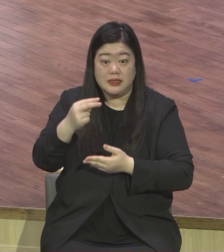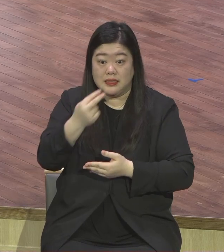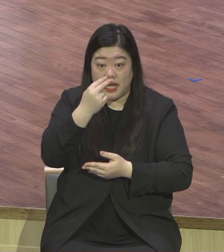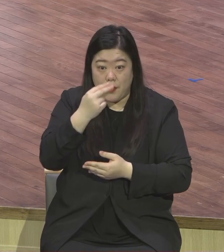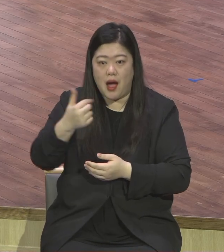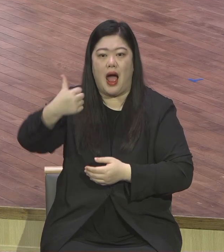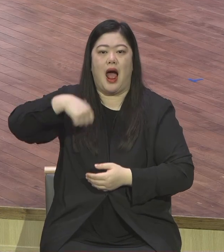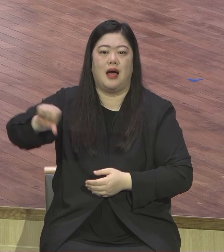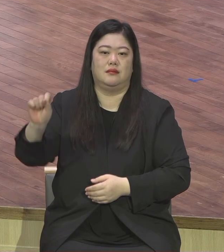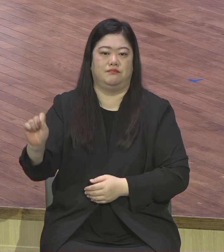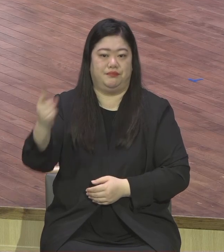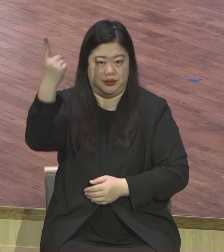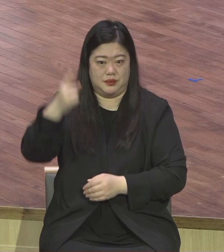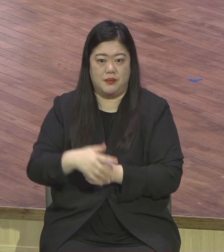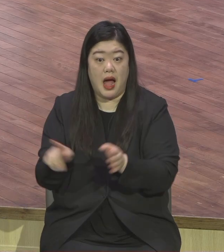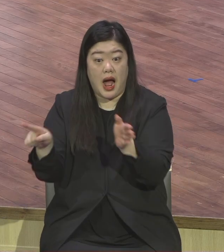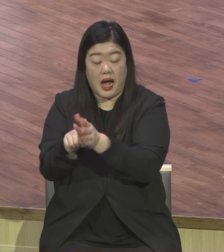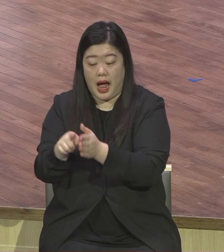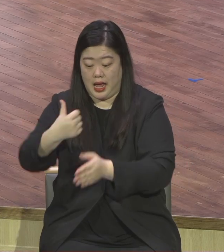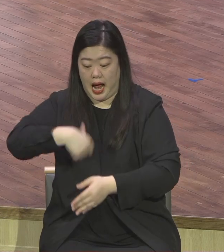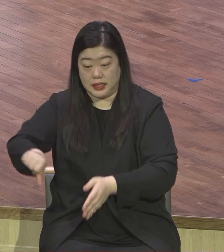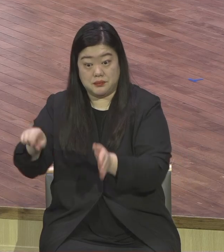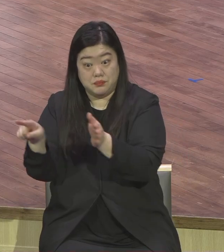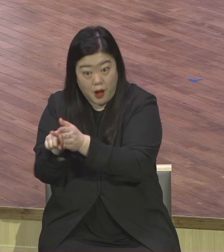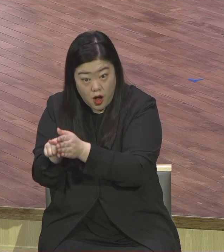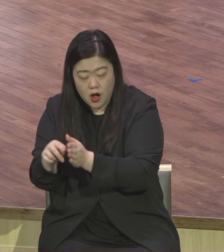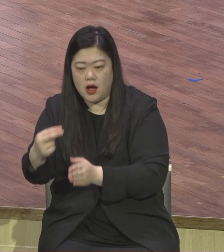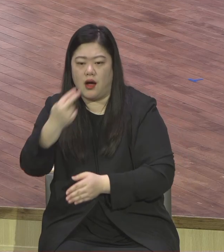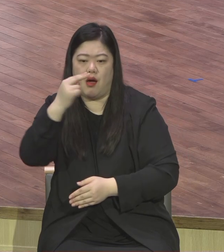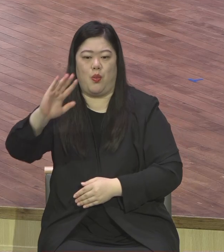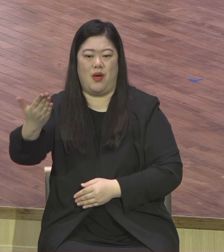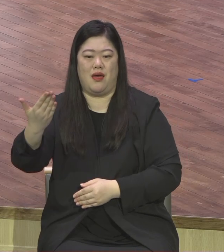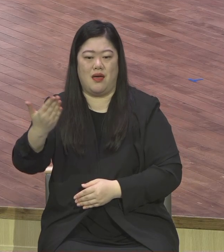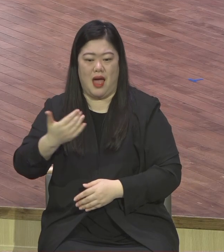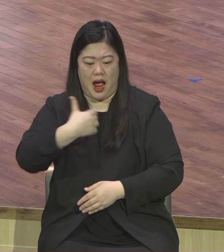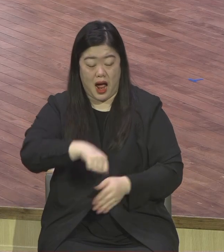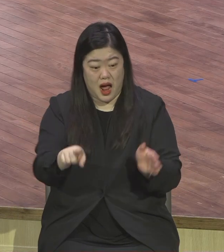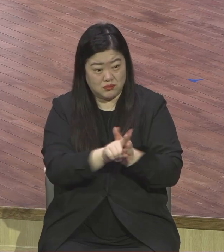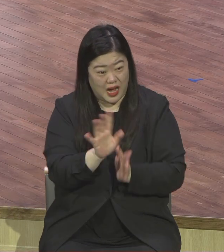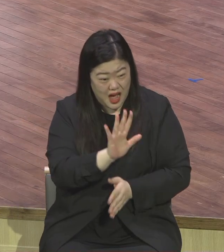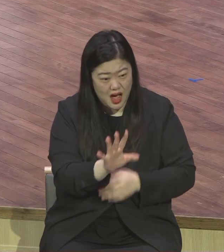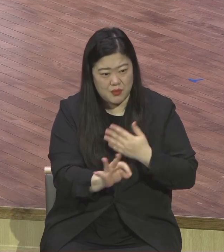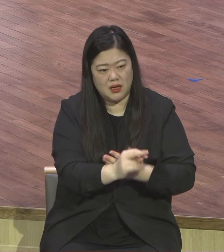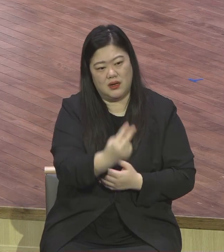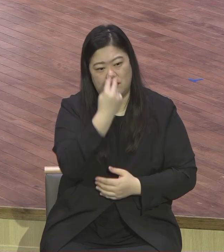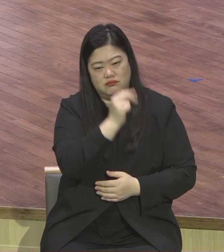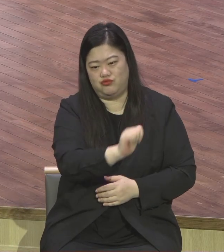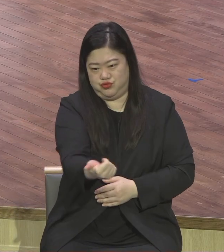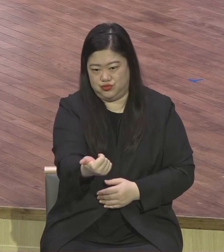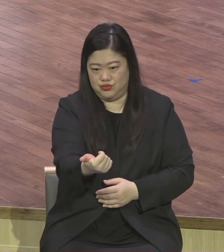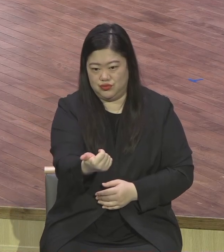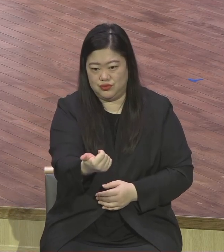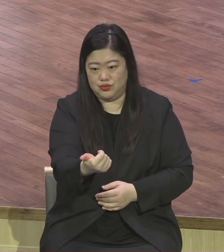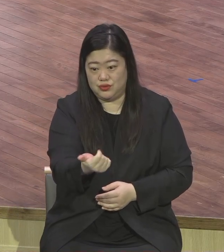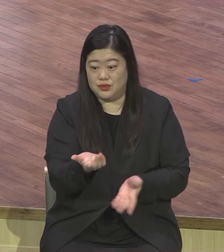아들인자는 생명이 있고 하나님 아들인자는 생명이 없는 이라 하나님 아들 예수 그리스도만 있으면